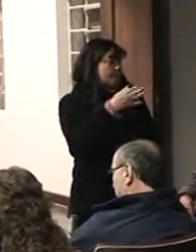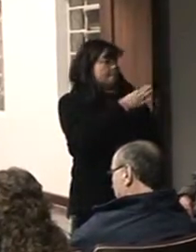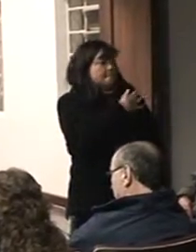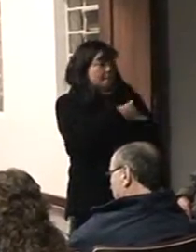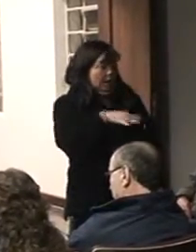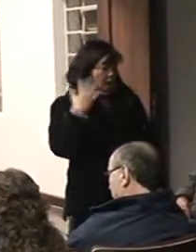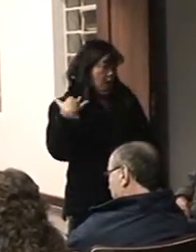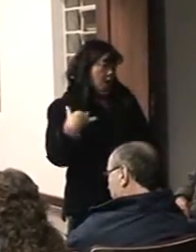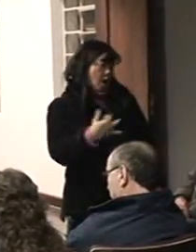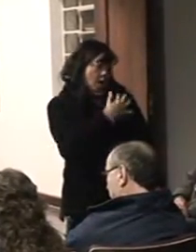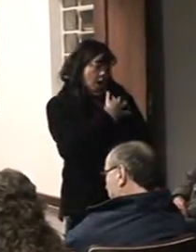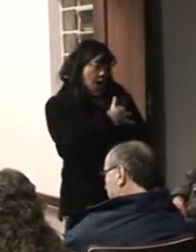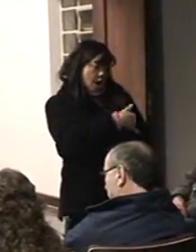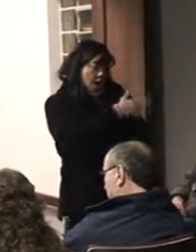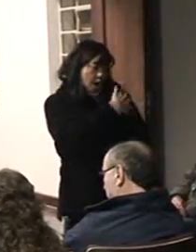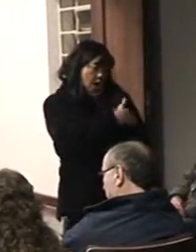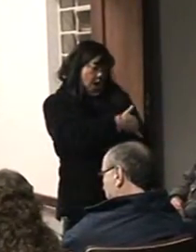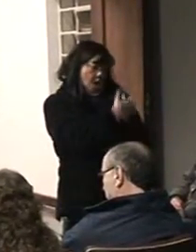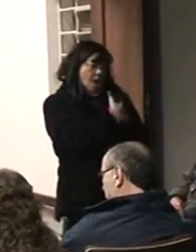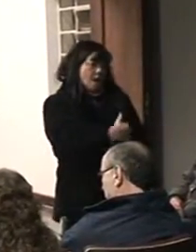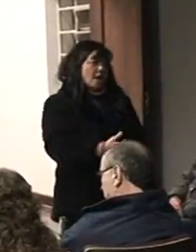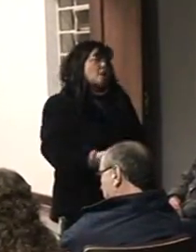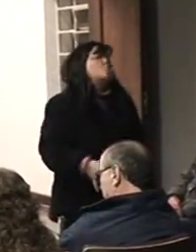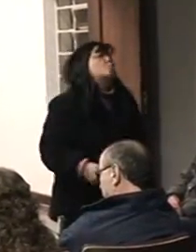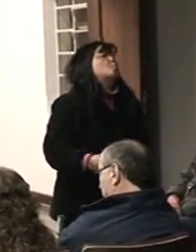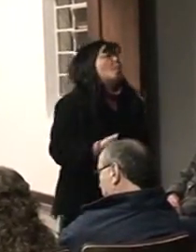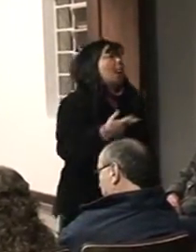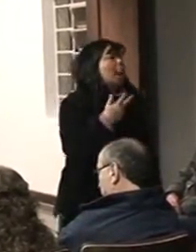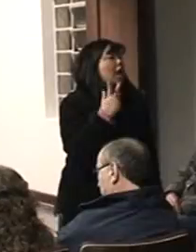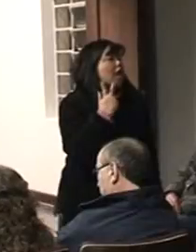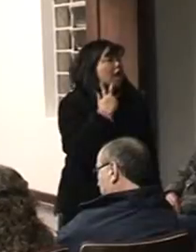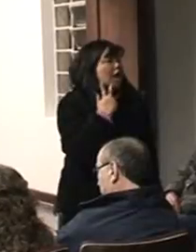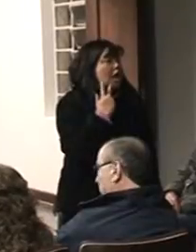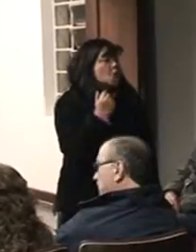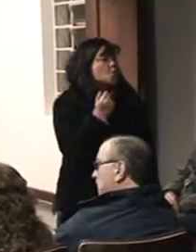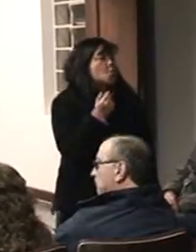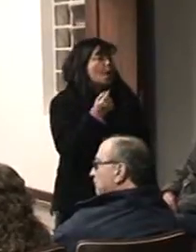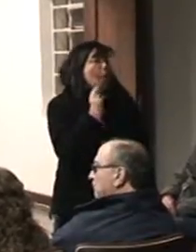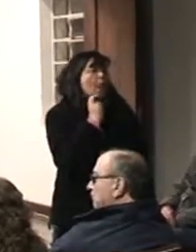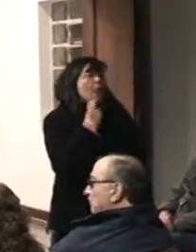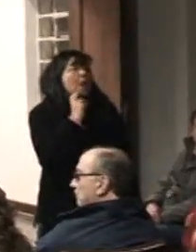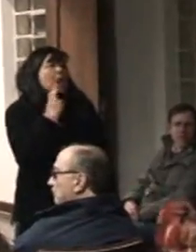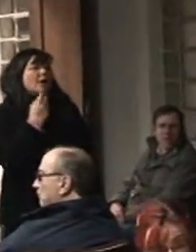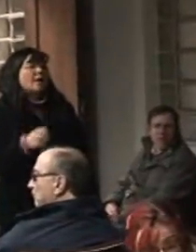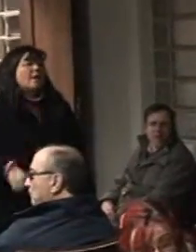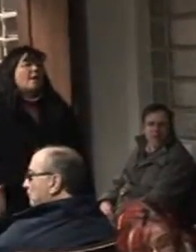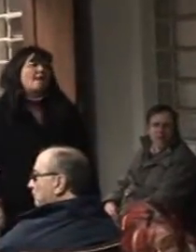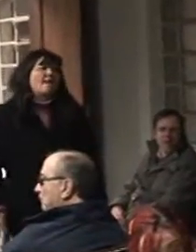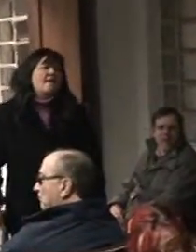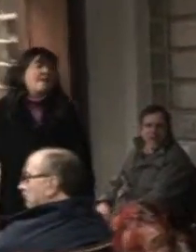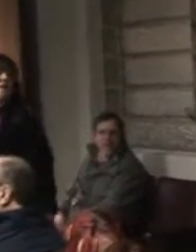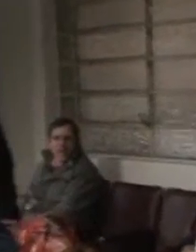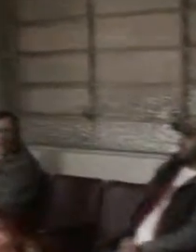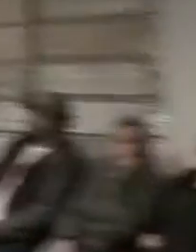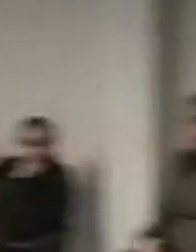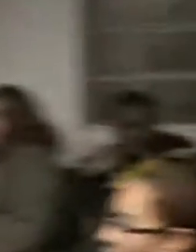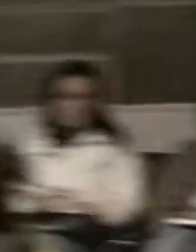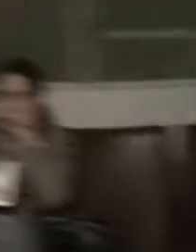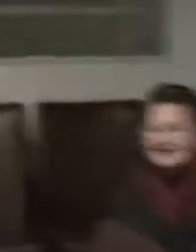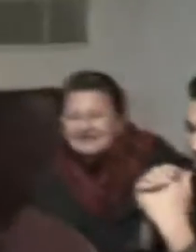de uma banca de doutorado, que teve... Eu, desculpa te cortar, eu estava interpretando essa banca da tese de doutorado.